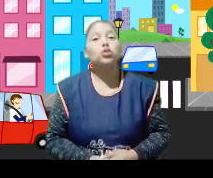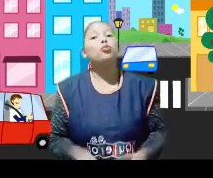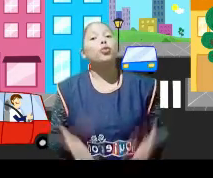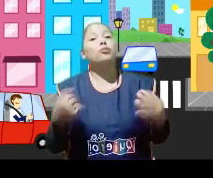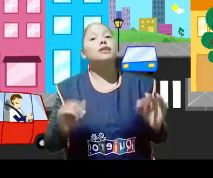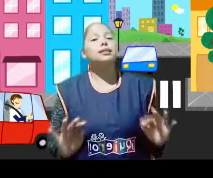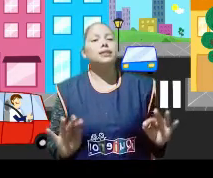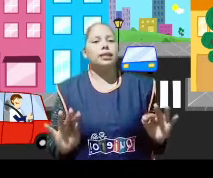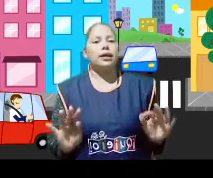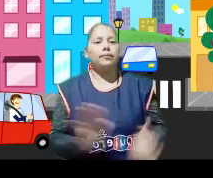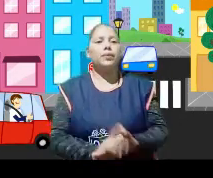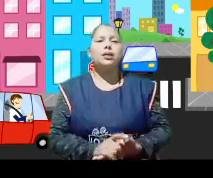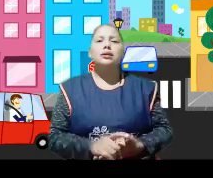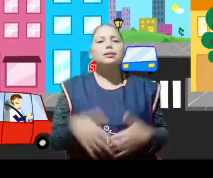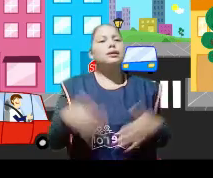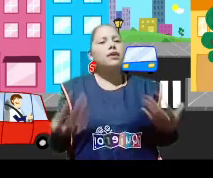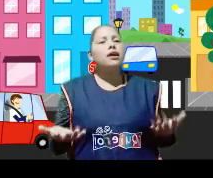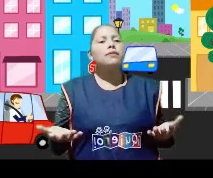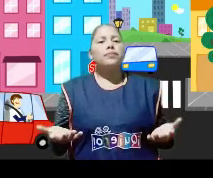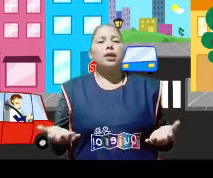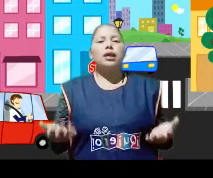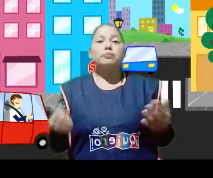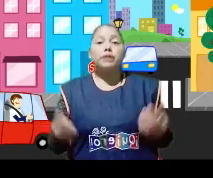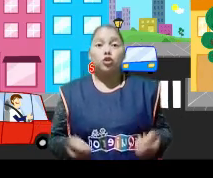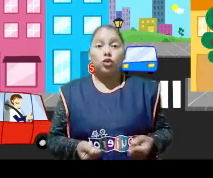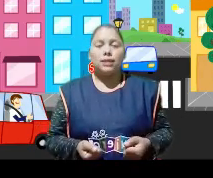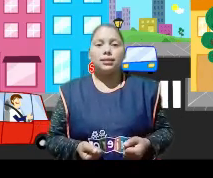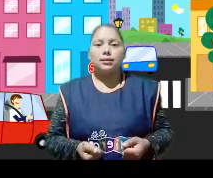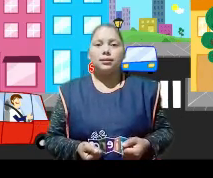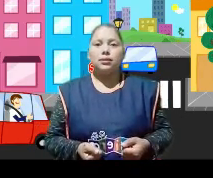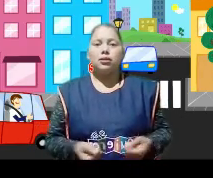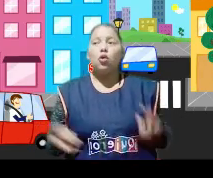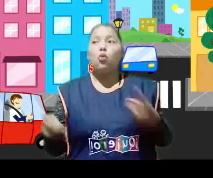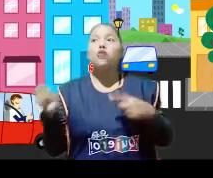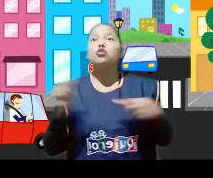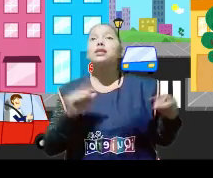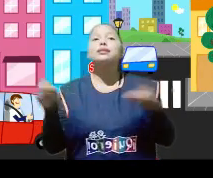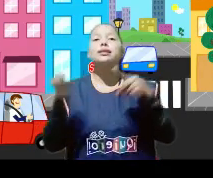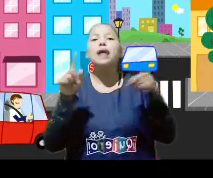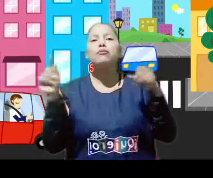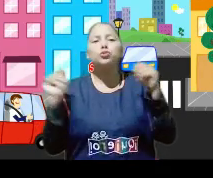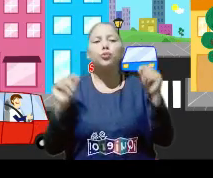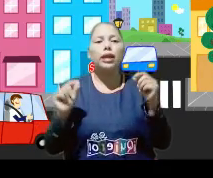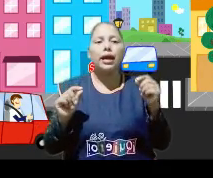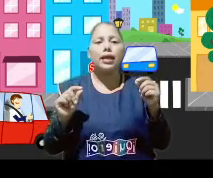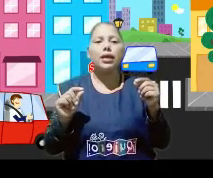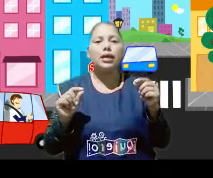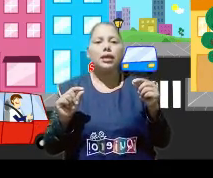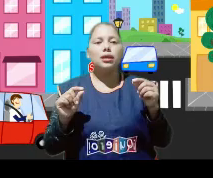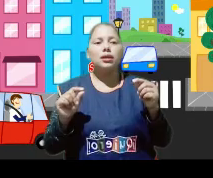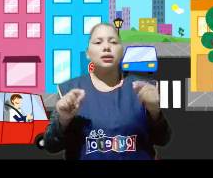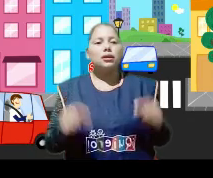entonces nos podemos accidentar. ¿Sabían que las personas, cuando transitamos por la